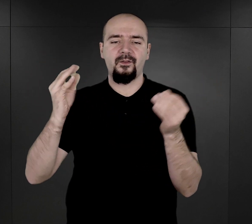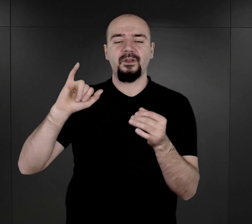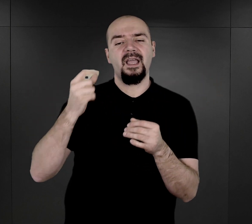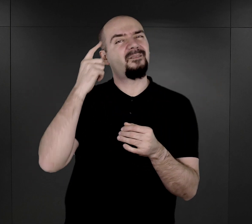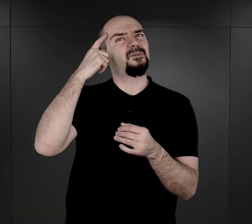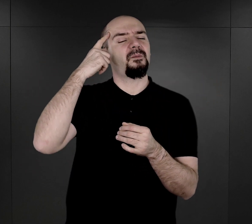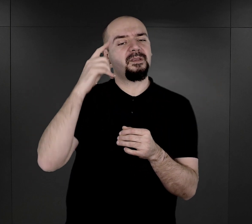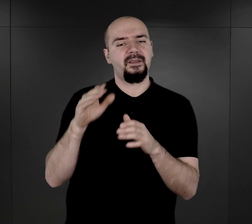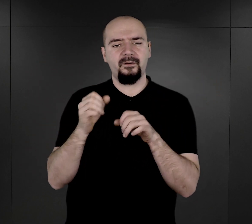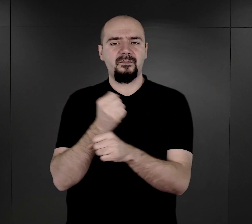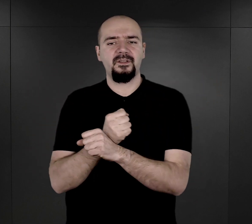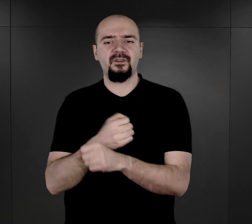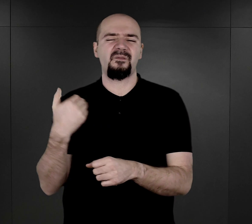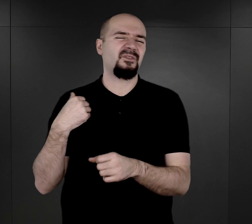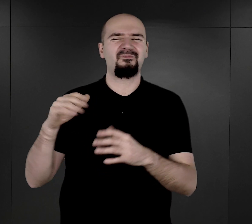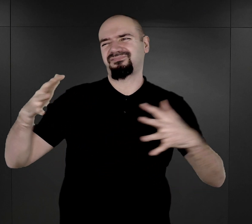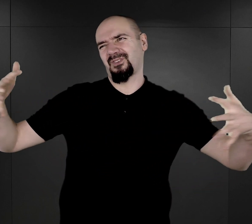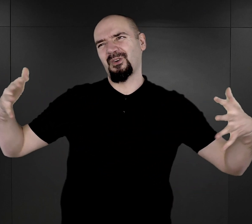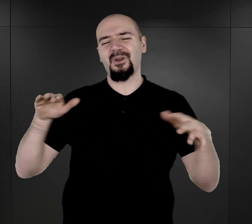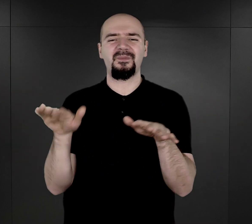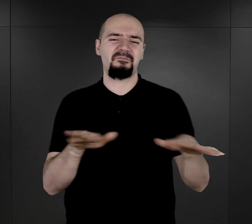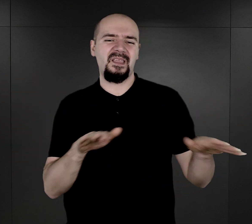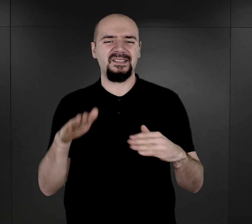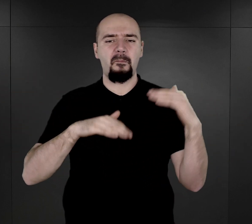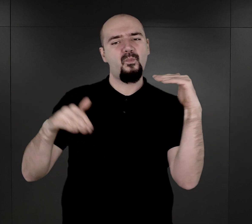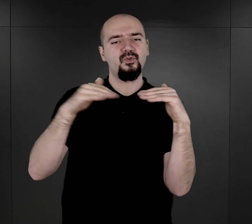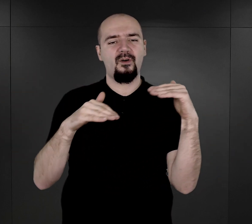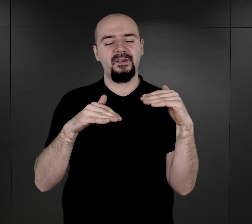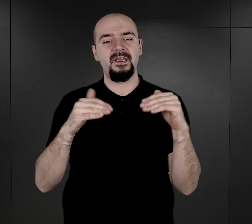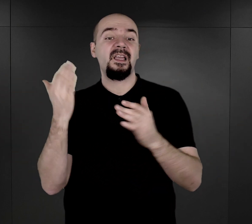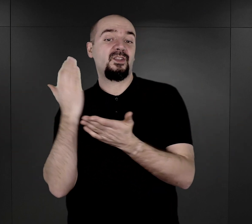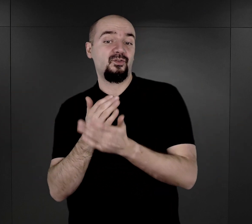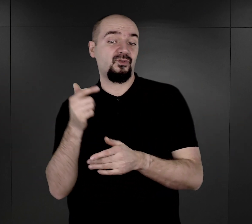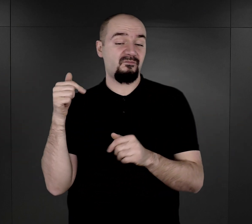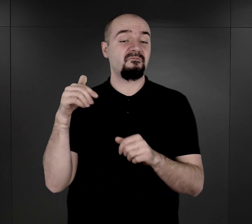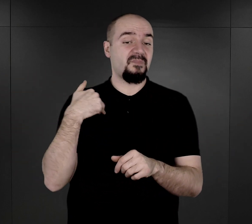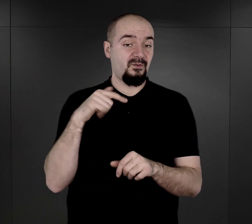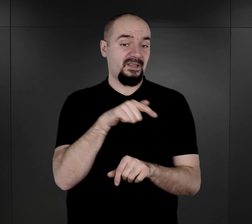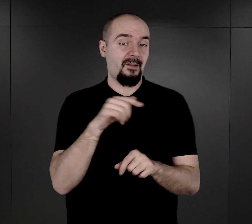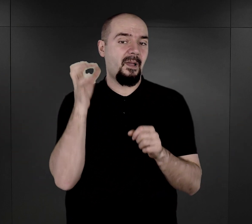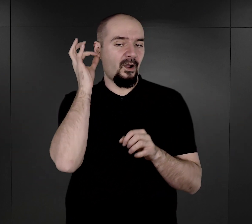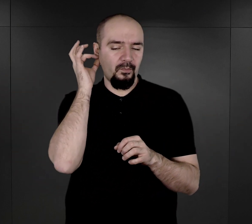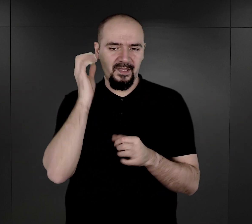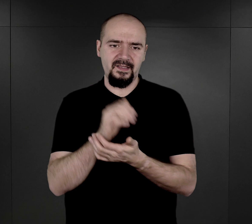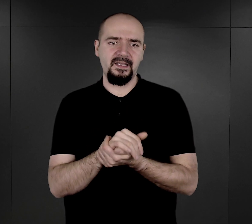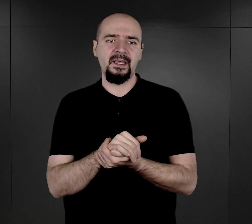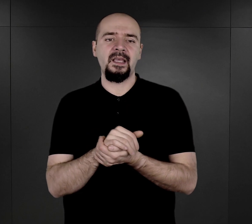więźniowie, był wielkim placem budowy. Już umieszczone były tam kobiety. Mężczyźni